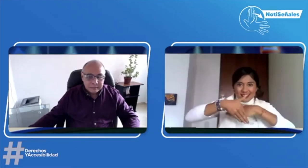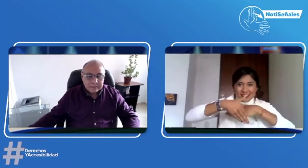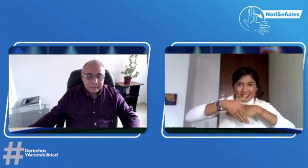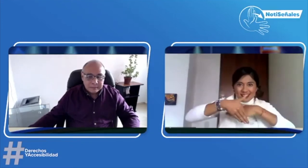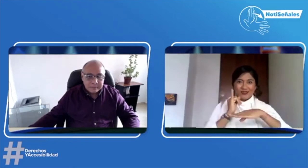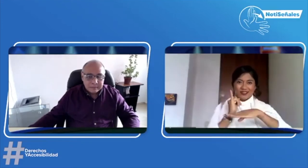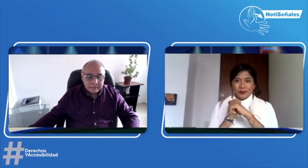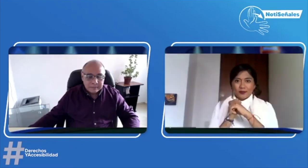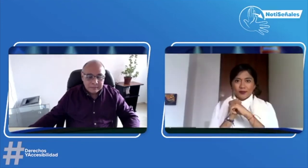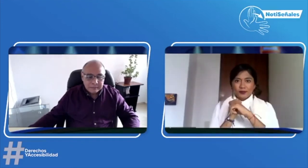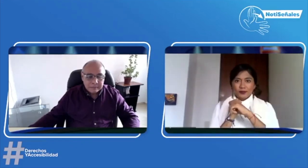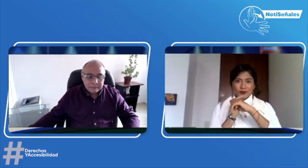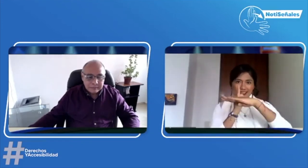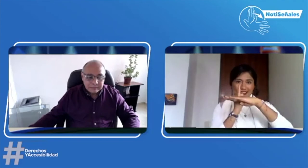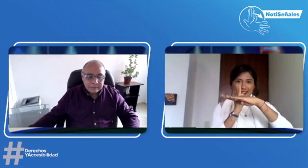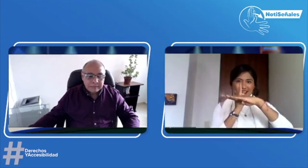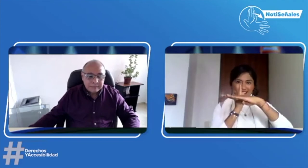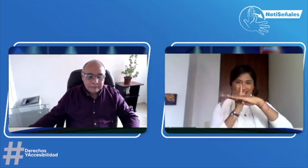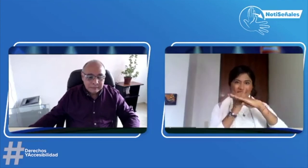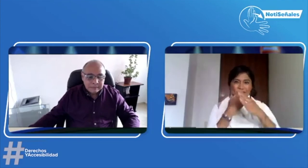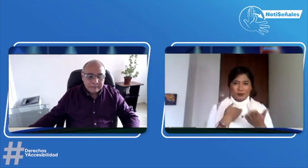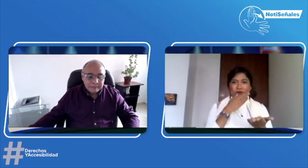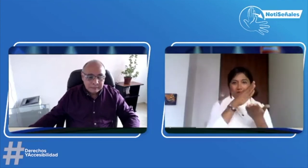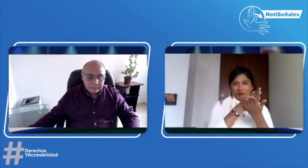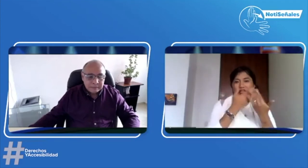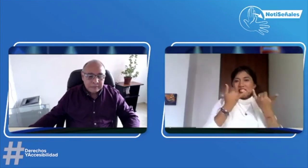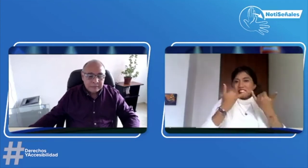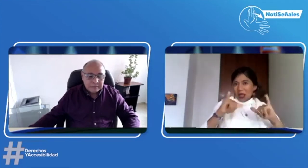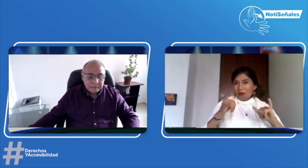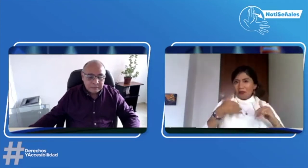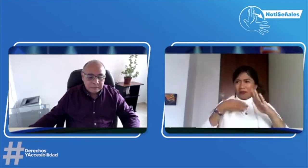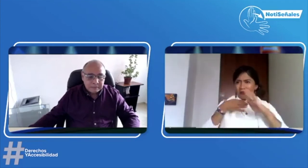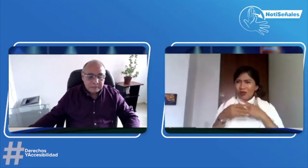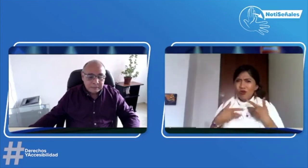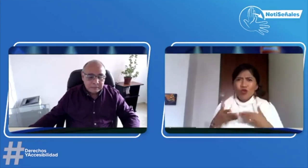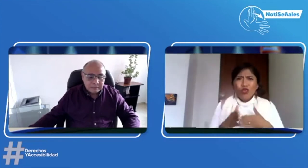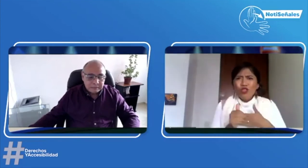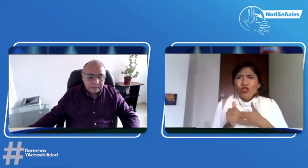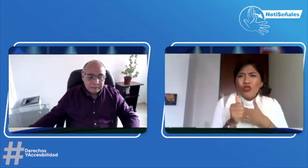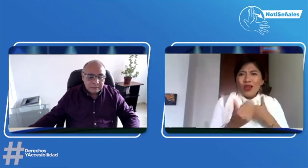que fue en una institución. Yo llegué allí,